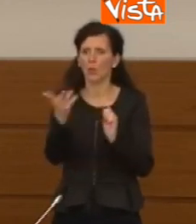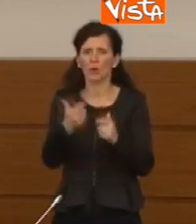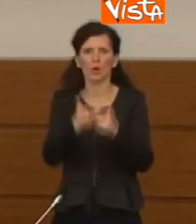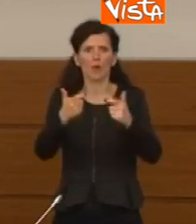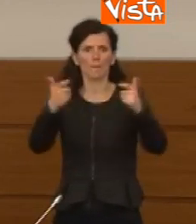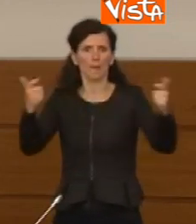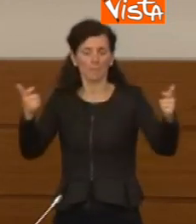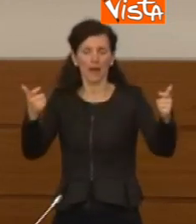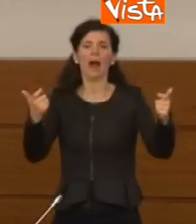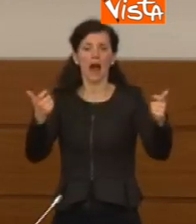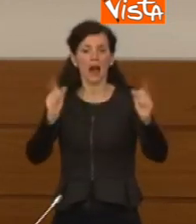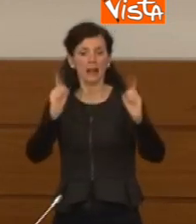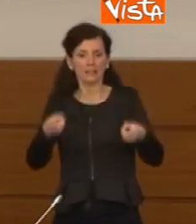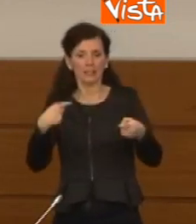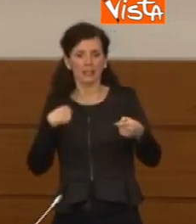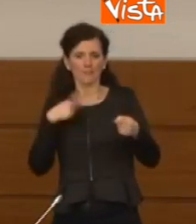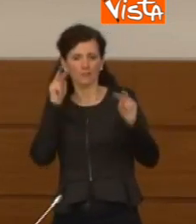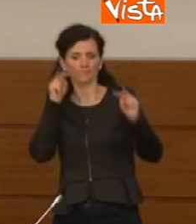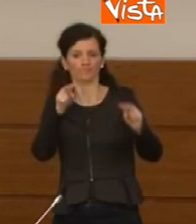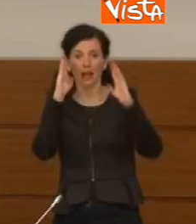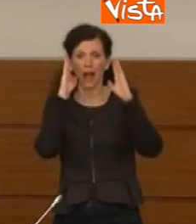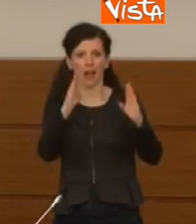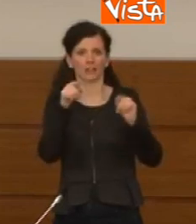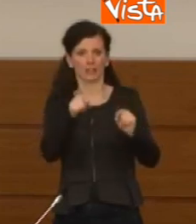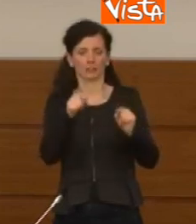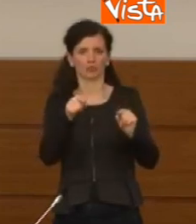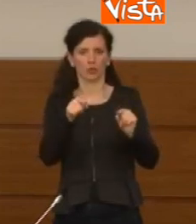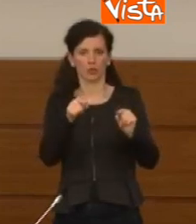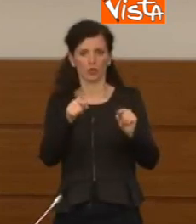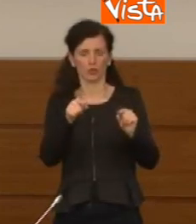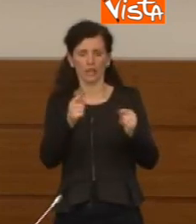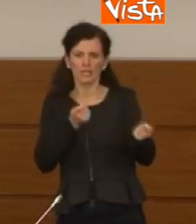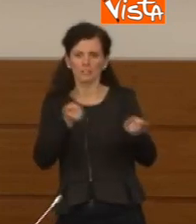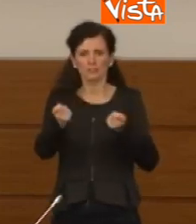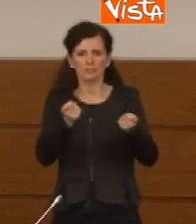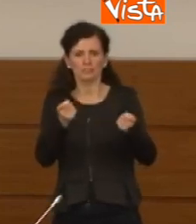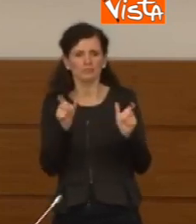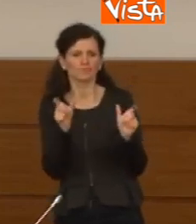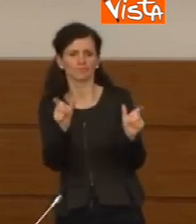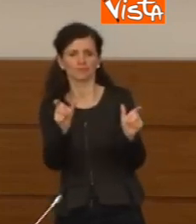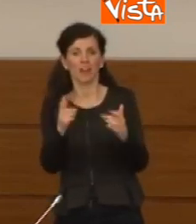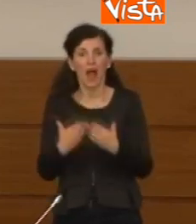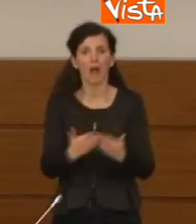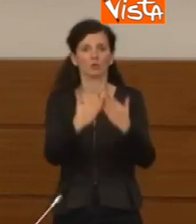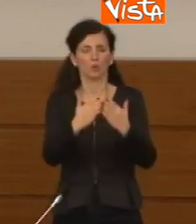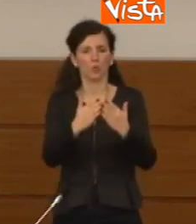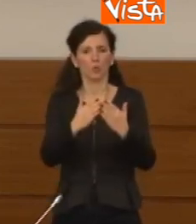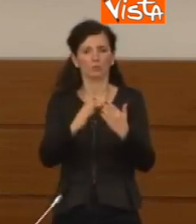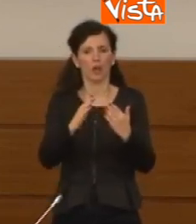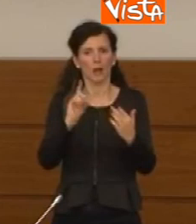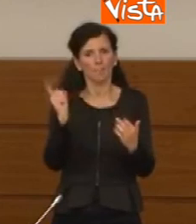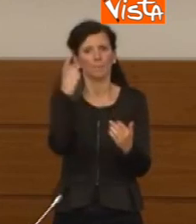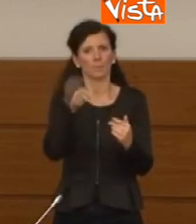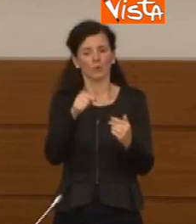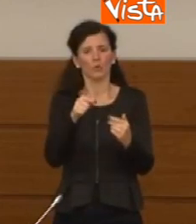è più alta e quindi è necessaria una maggiore attenzione, delle misure strutturali che aiutino di più le persone a rispettare